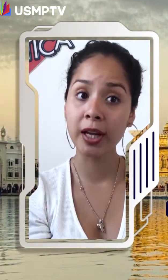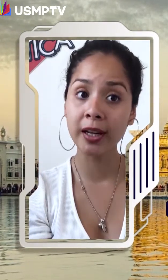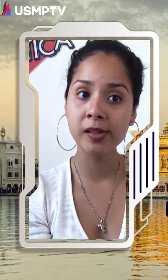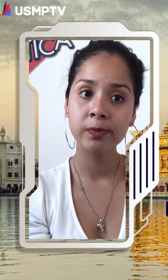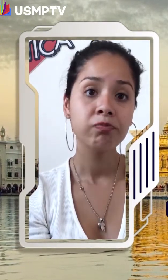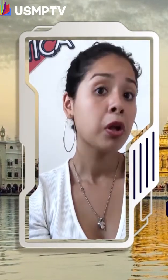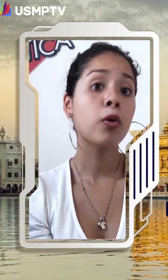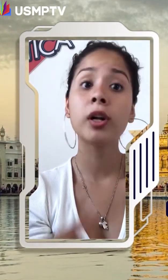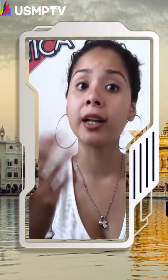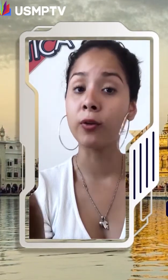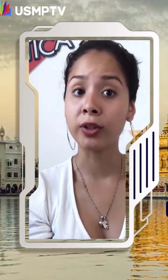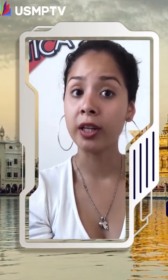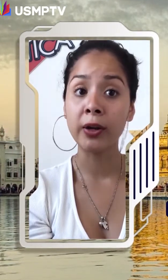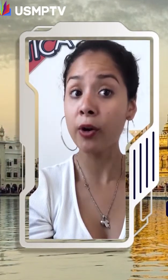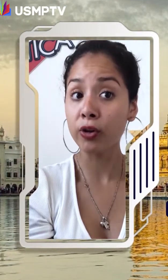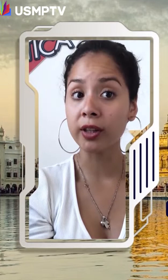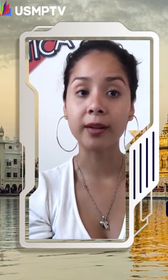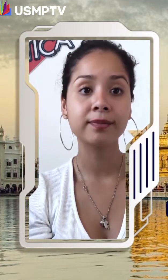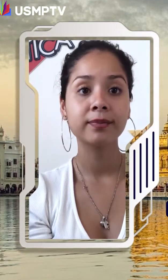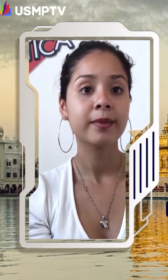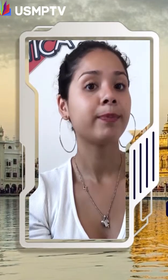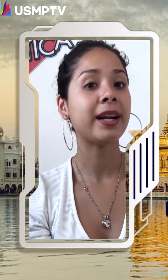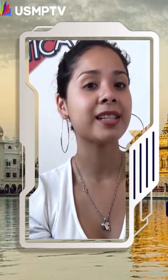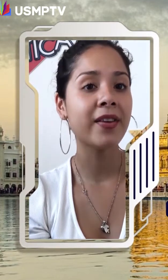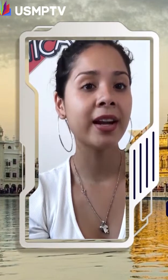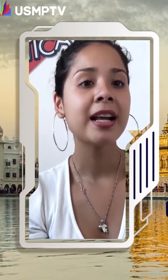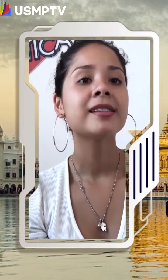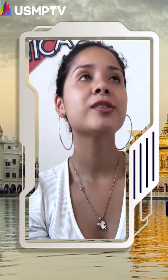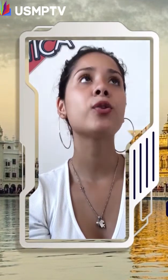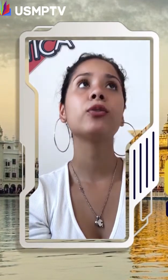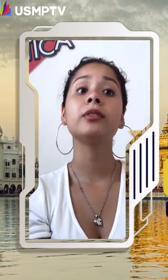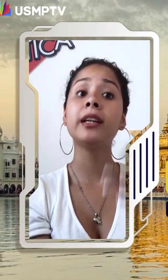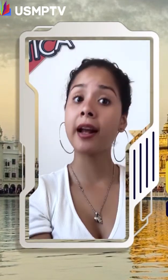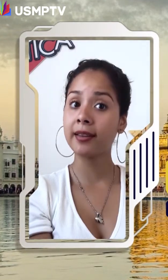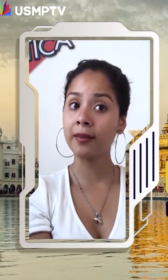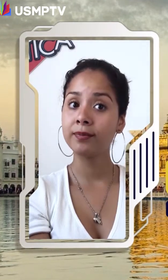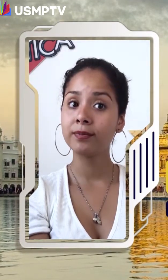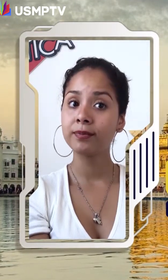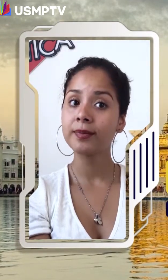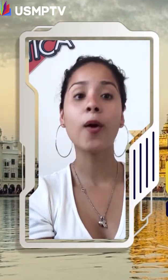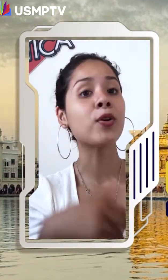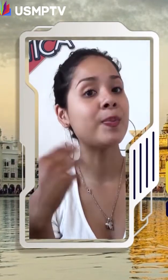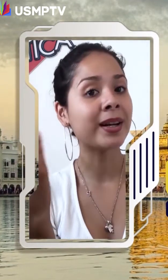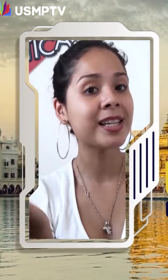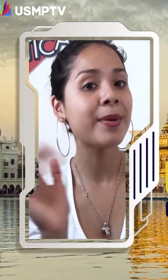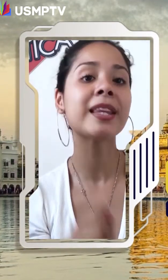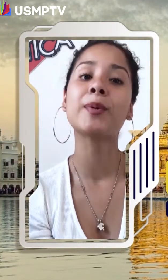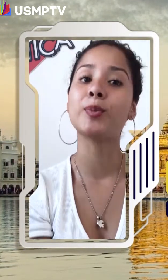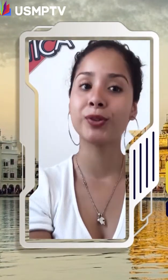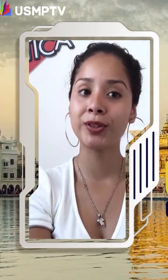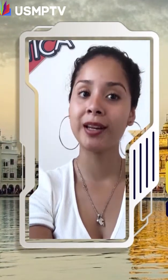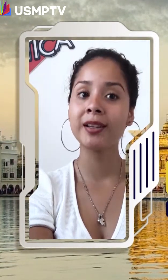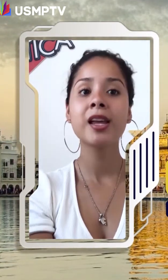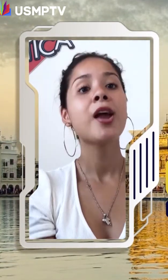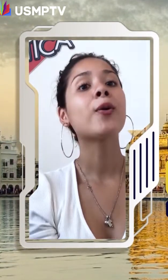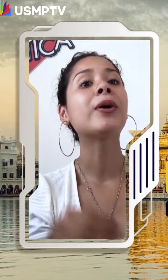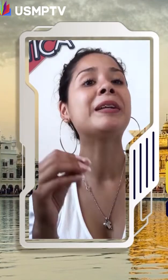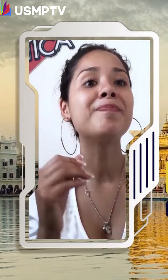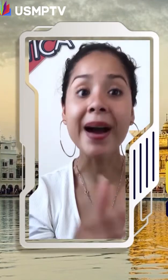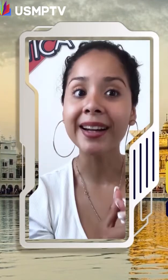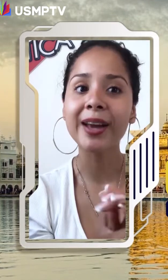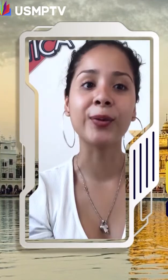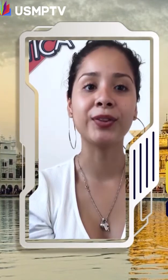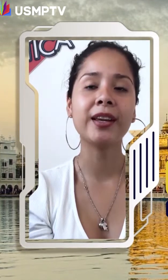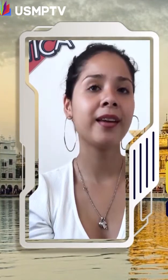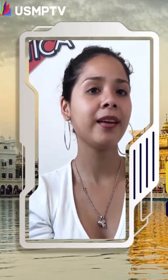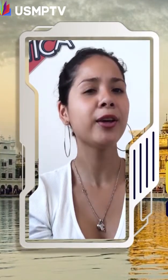proporcionales con el que contiene incógnita para saber si son directa o inversamente proporcionales con